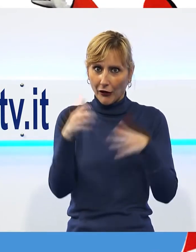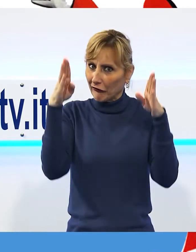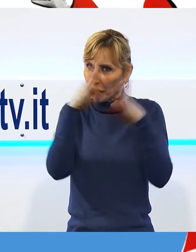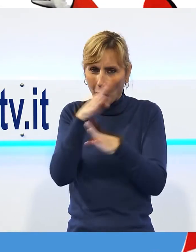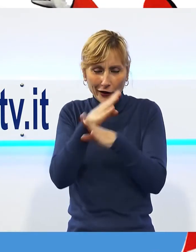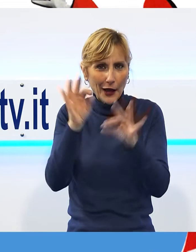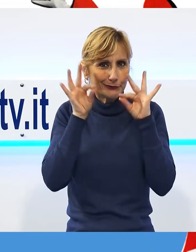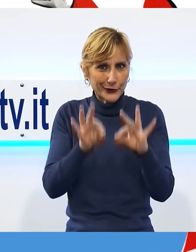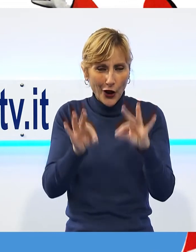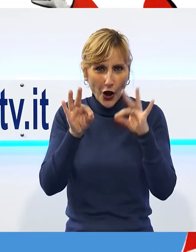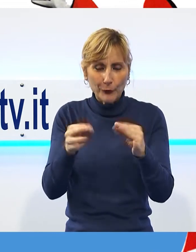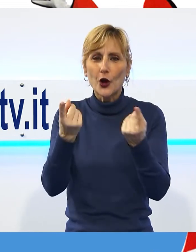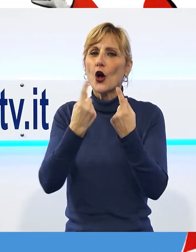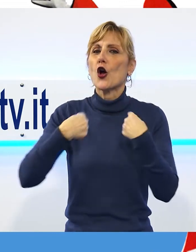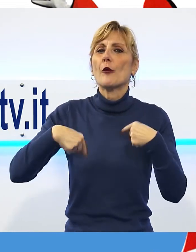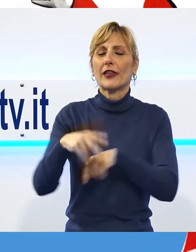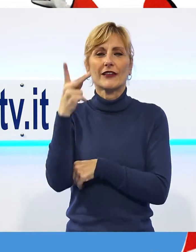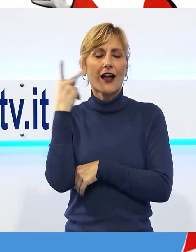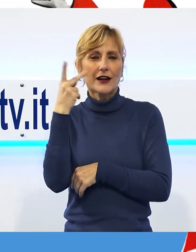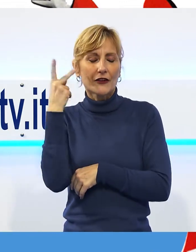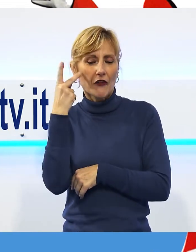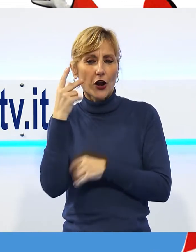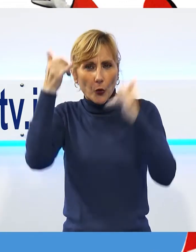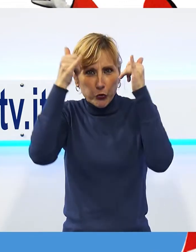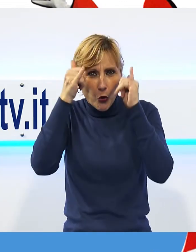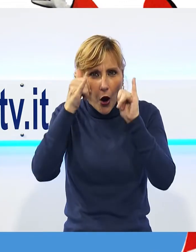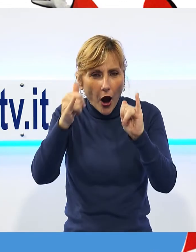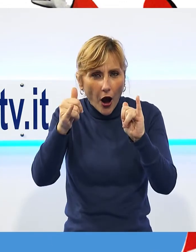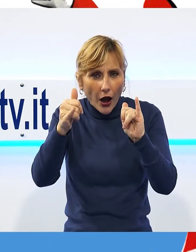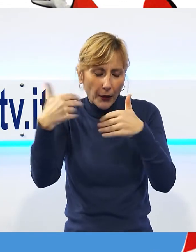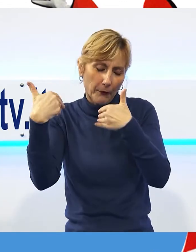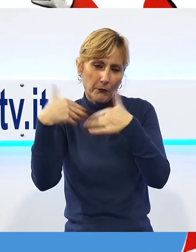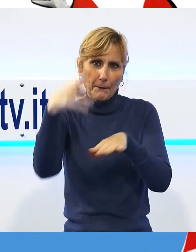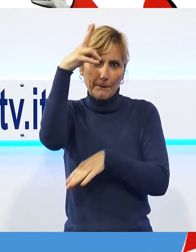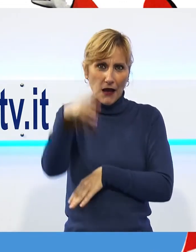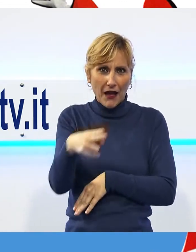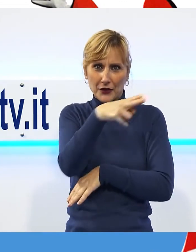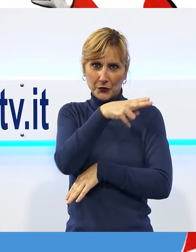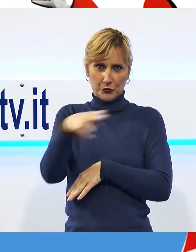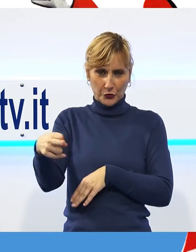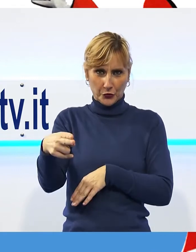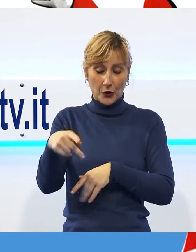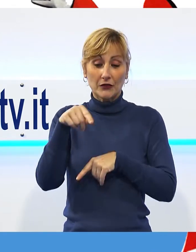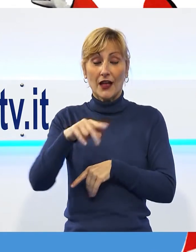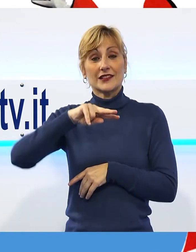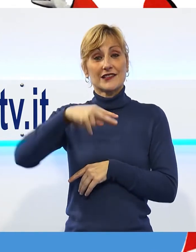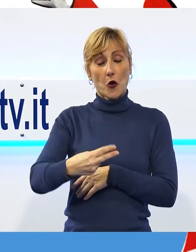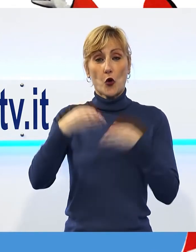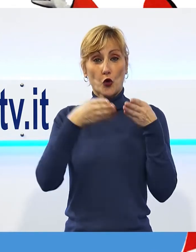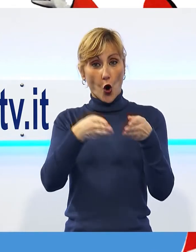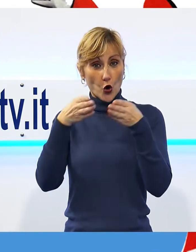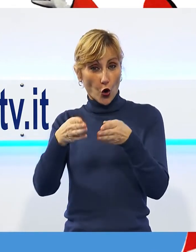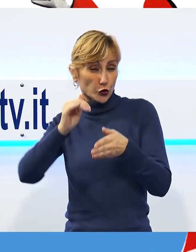Carnevale a rinunciare per sempre ai buoi. Dal secondo corso, infatti, tutte le costruzioni saranno